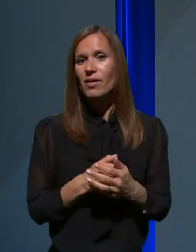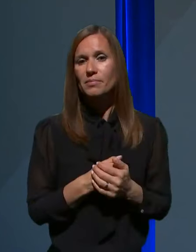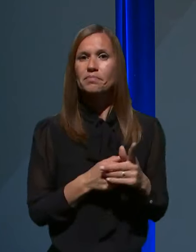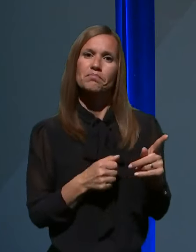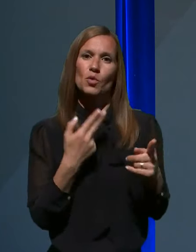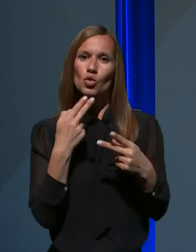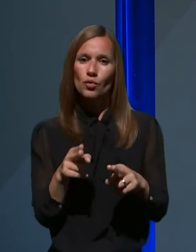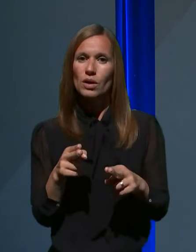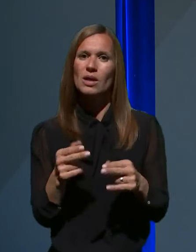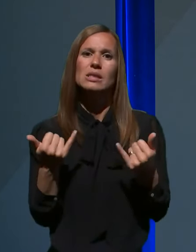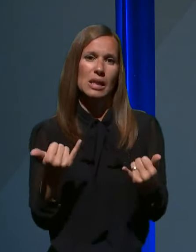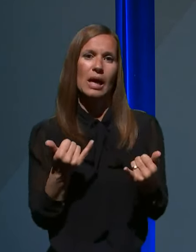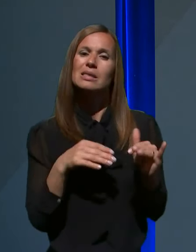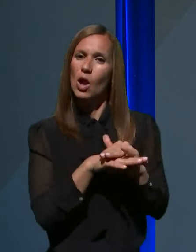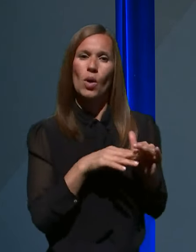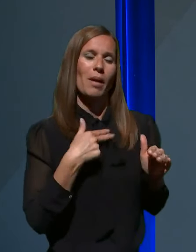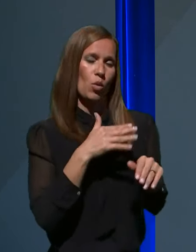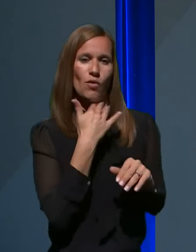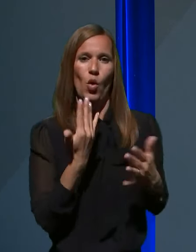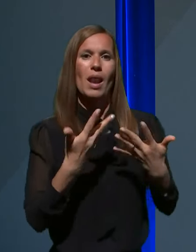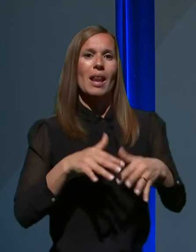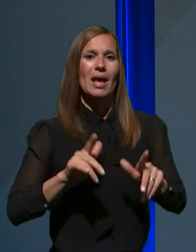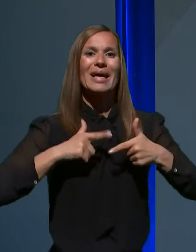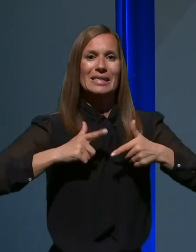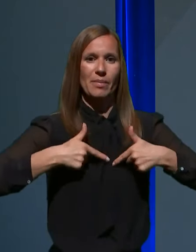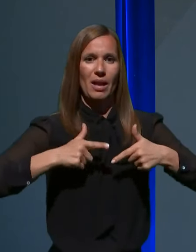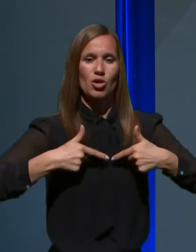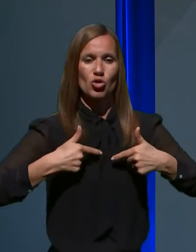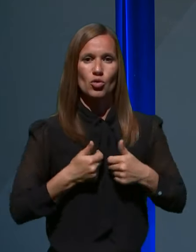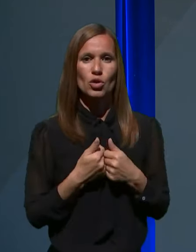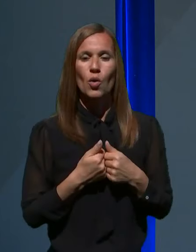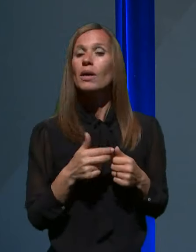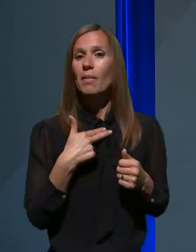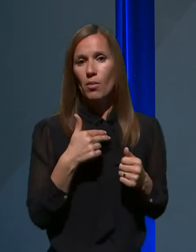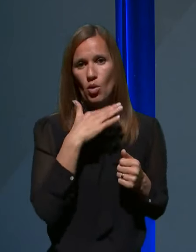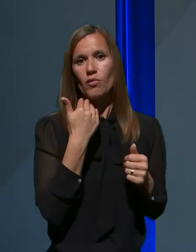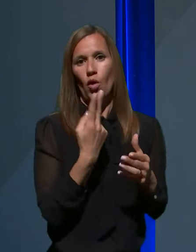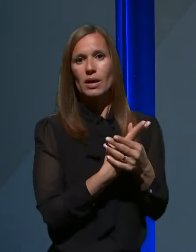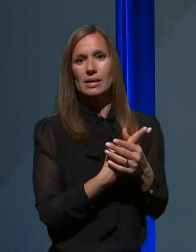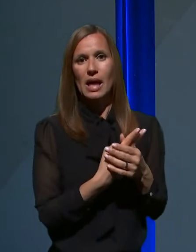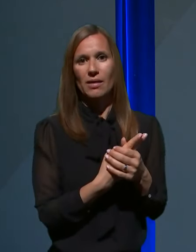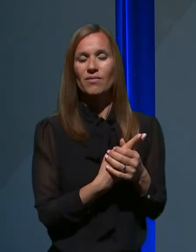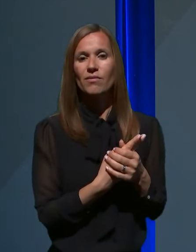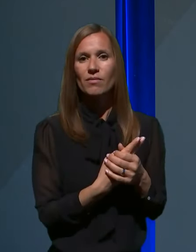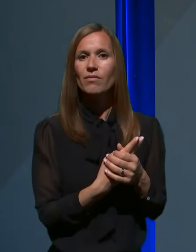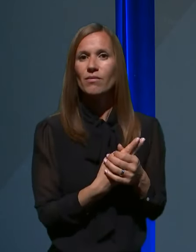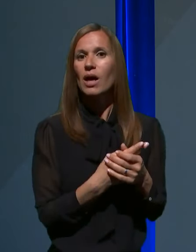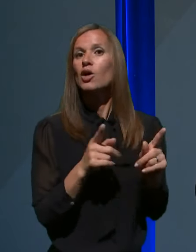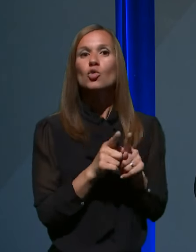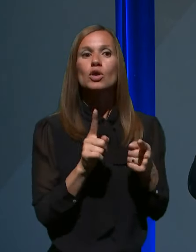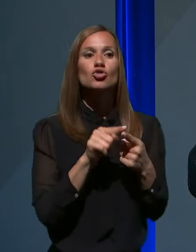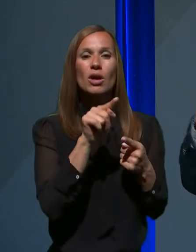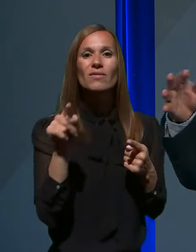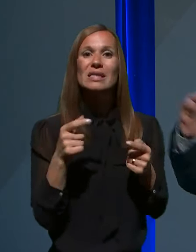na zalogi dovolj respiratorjev. Imamo kar velike rezerve, tudi če spremljate